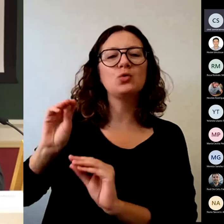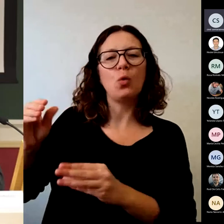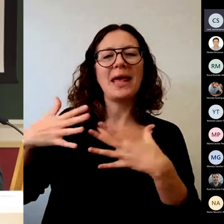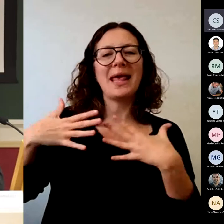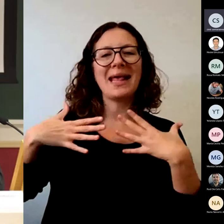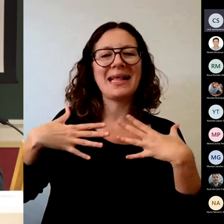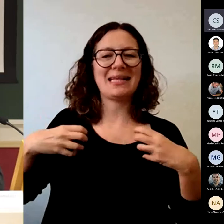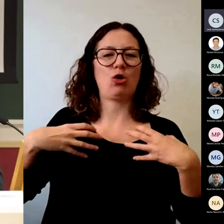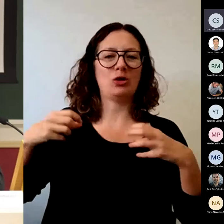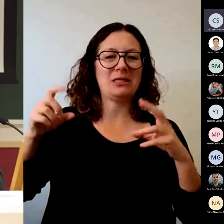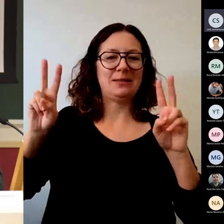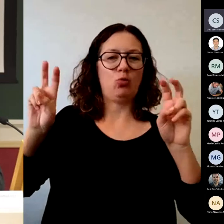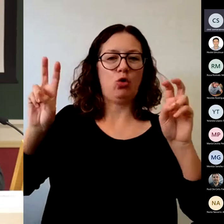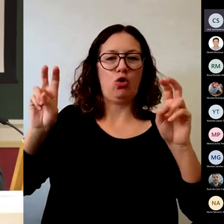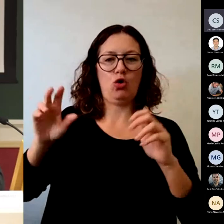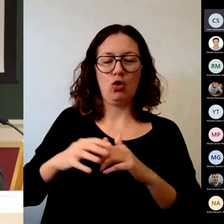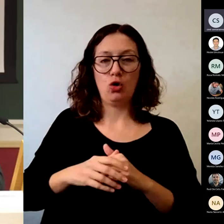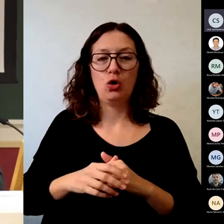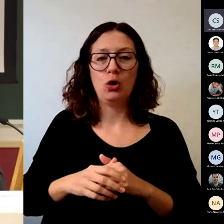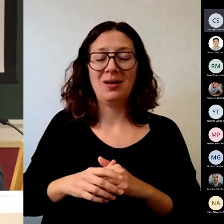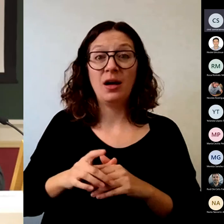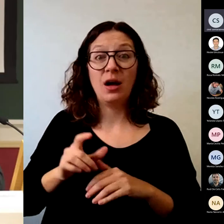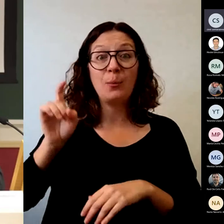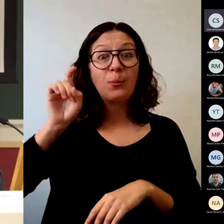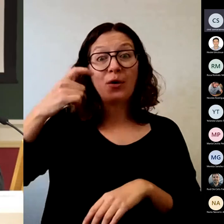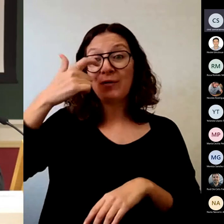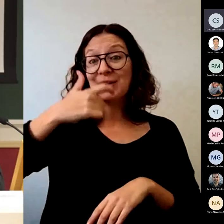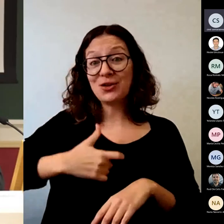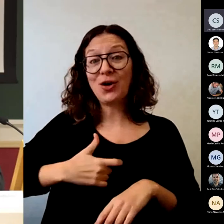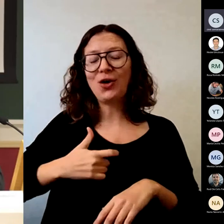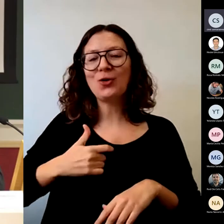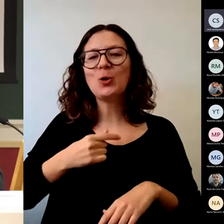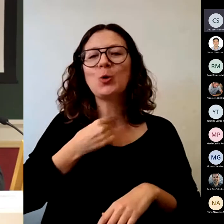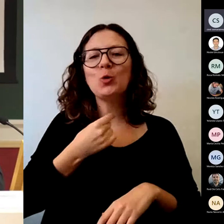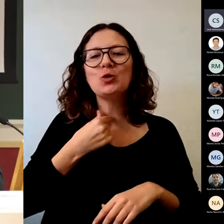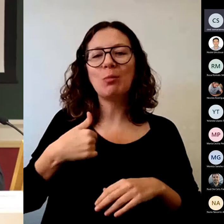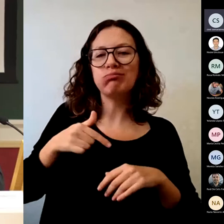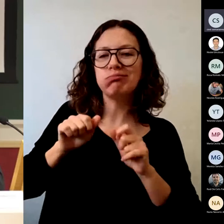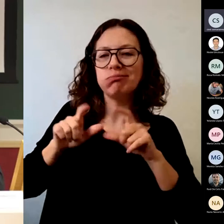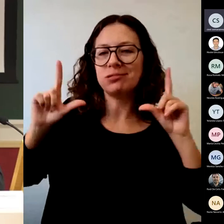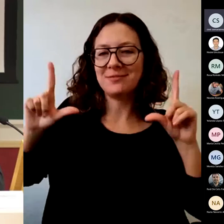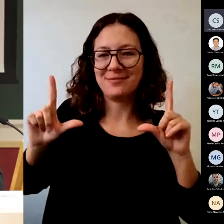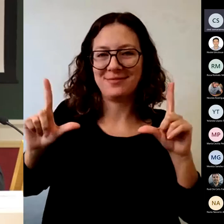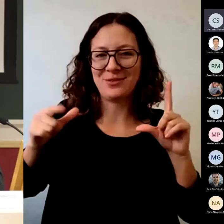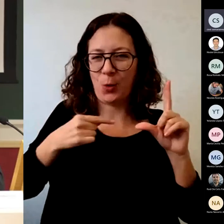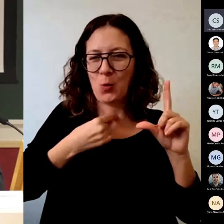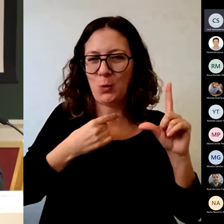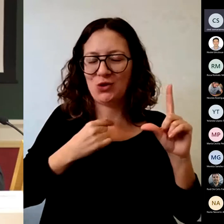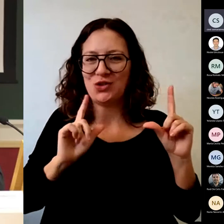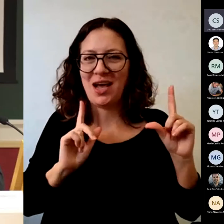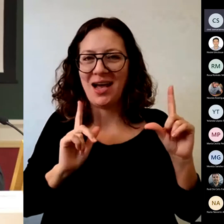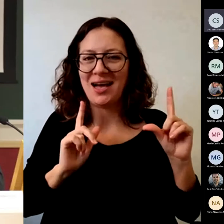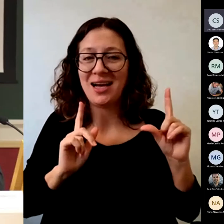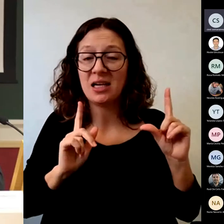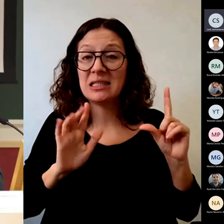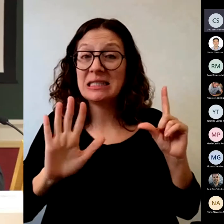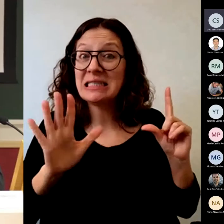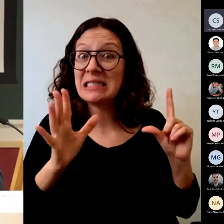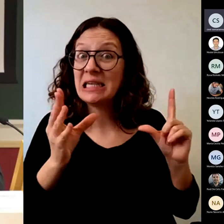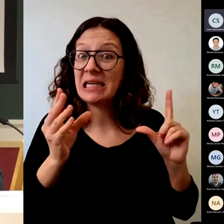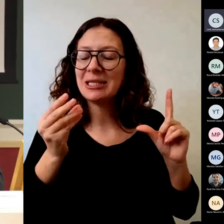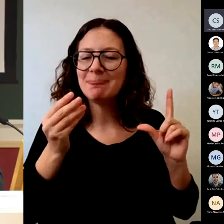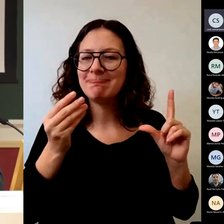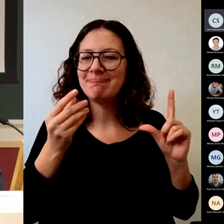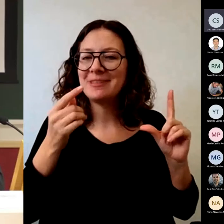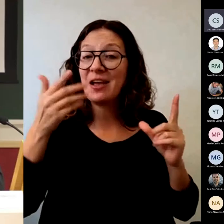gusta ser protagonistas pero muchas veces la evaluación tiene que marcarla